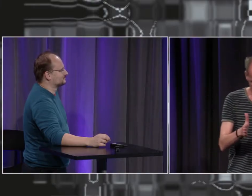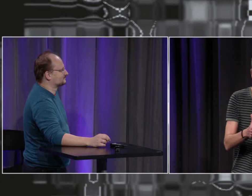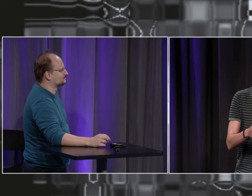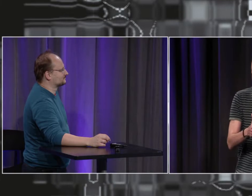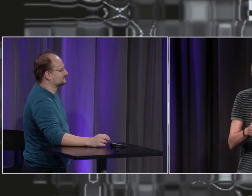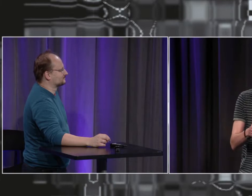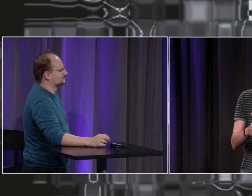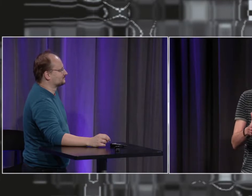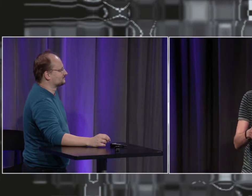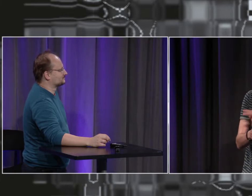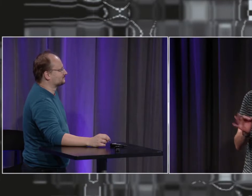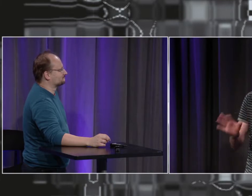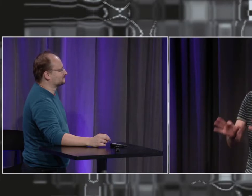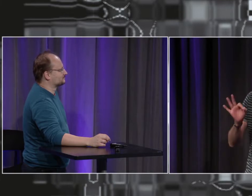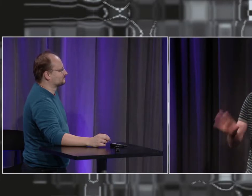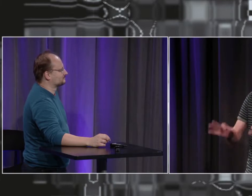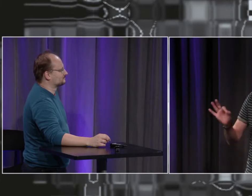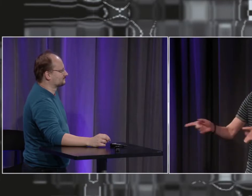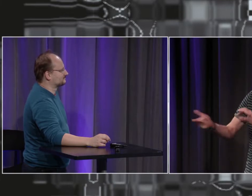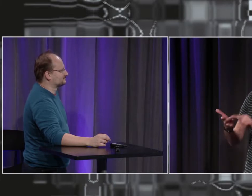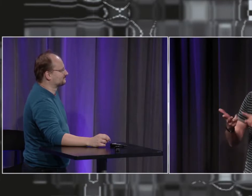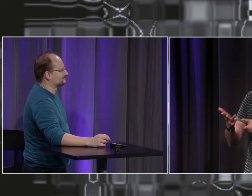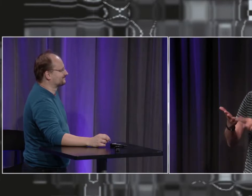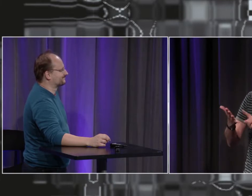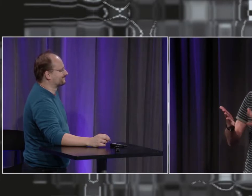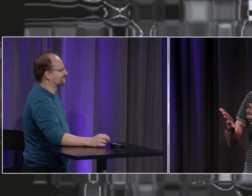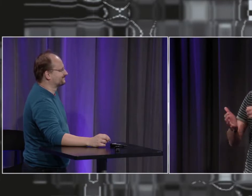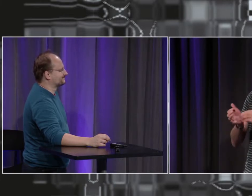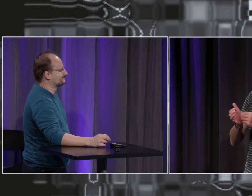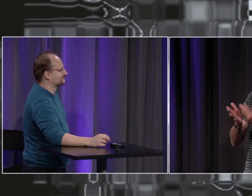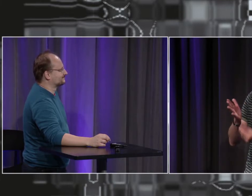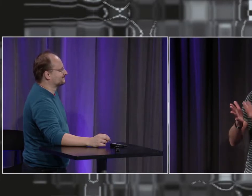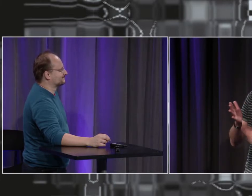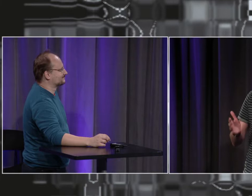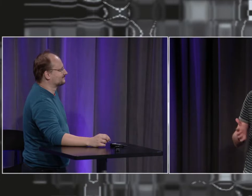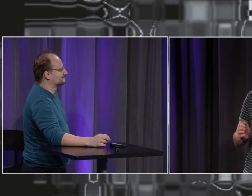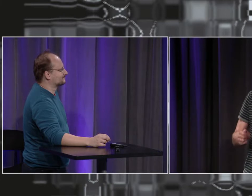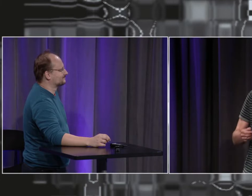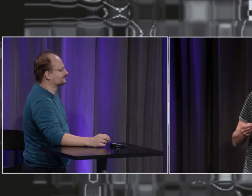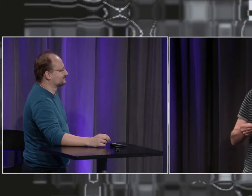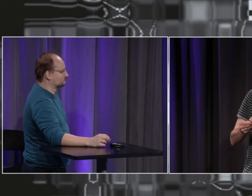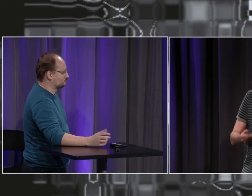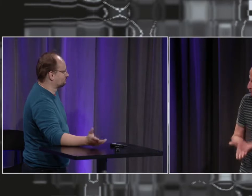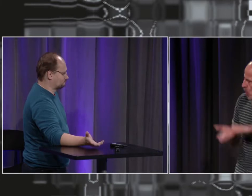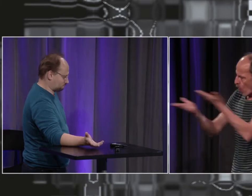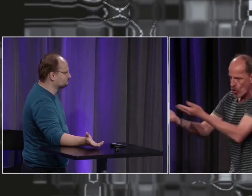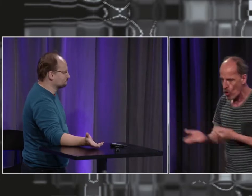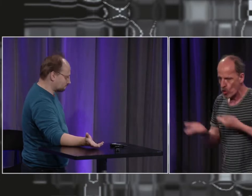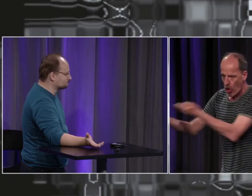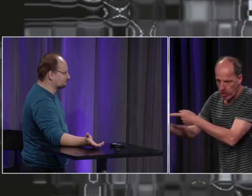'intéresse fortement parce que j'ai des livres qui relatent justement cette période qui sont en lien et je pense que je peux peut-être aider